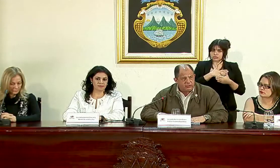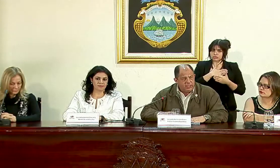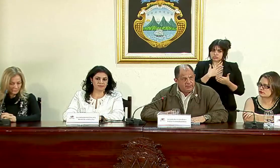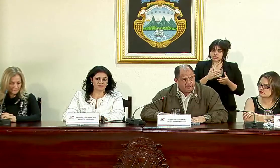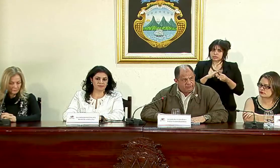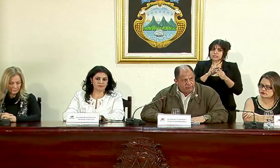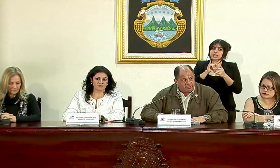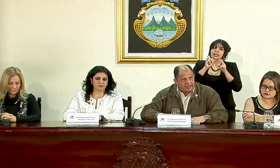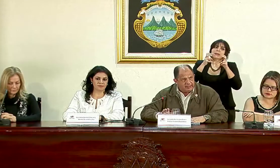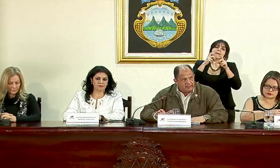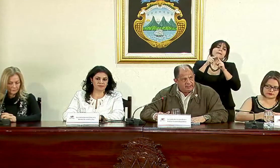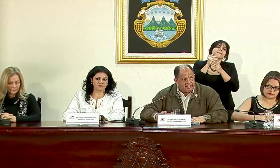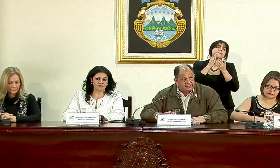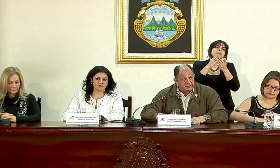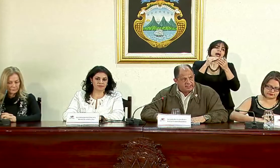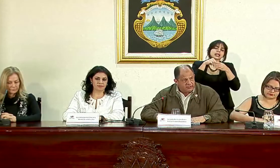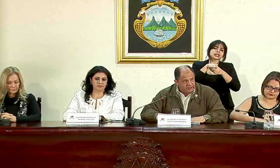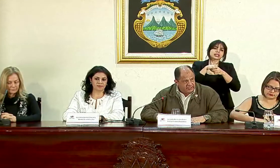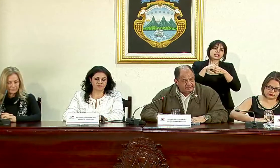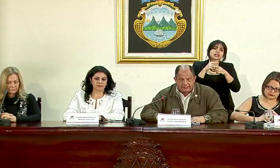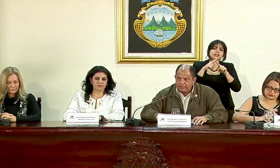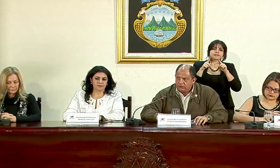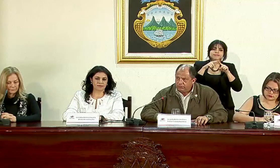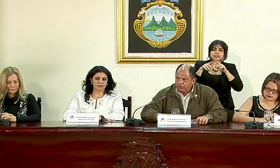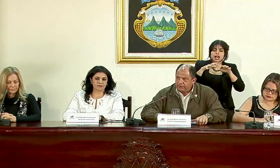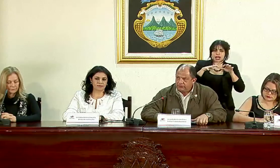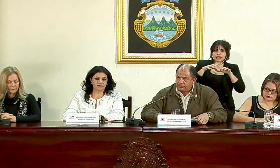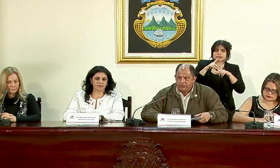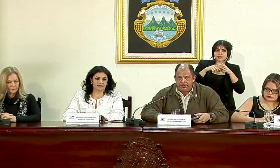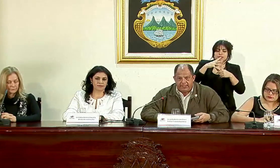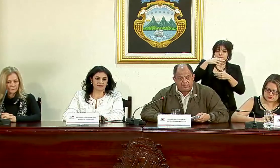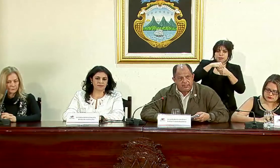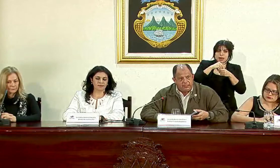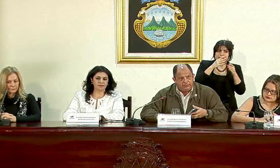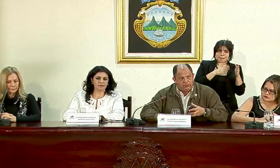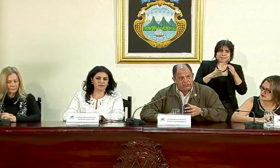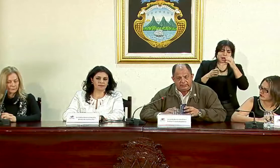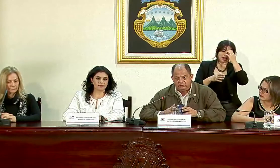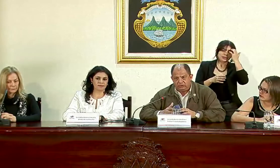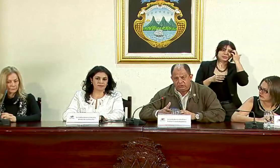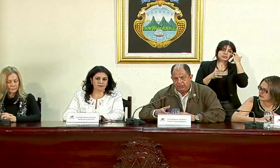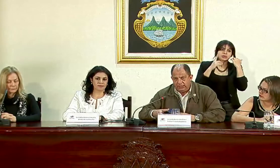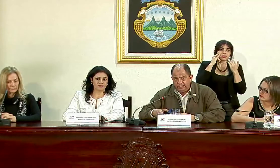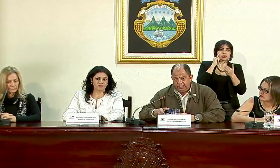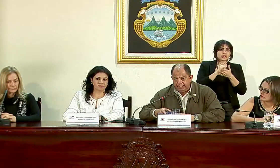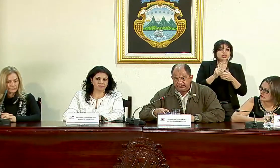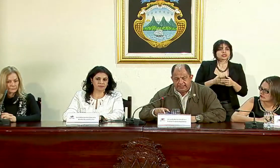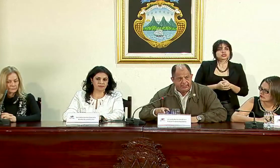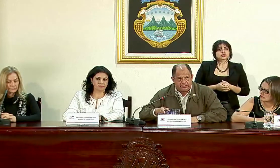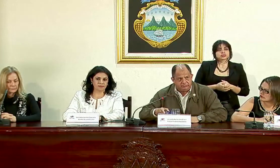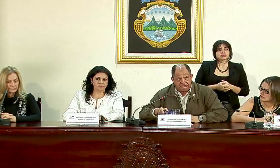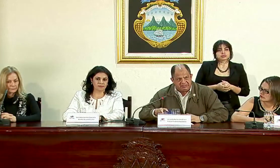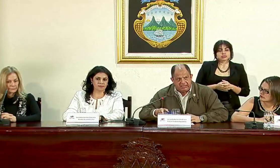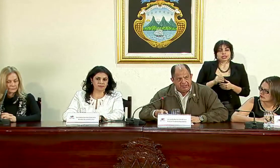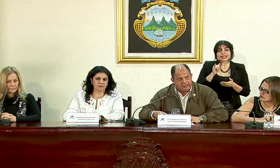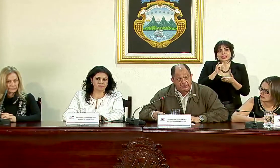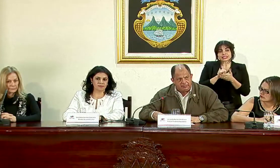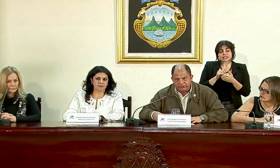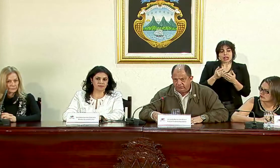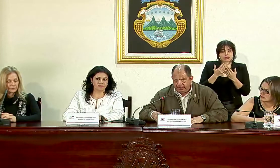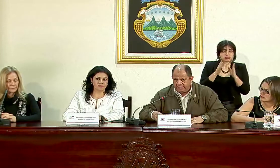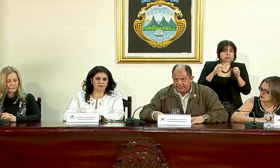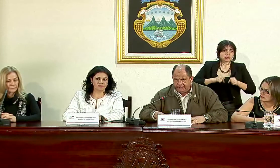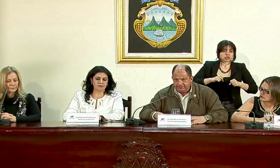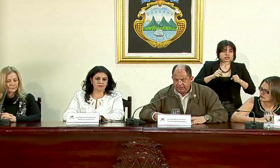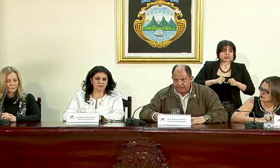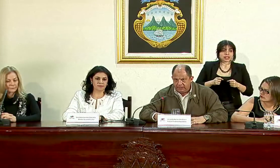ese respecto pero forma parte de las actividades que se incorporan dentro del PIAC y por lo tanto está abierta